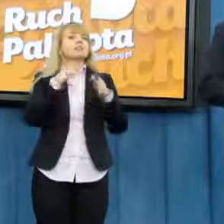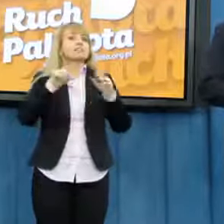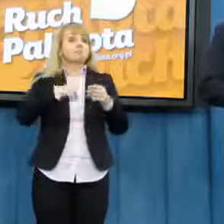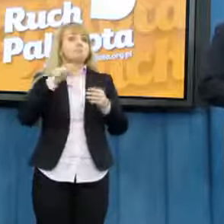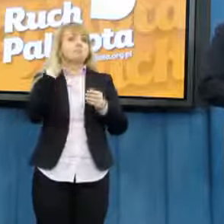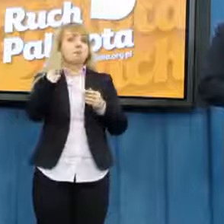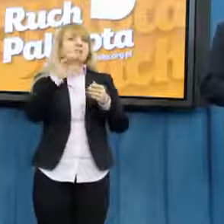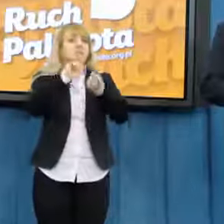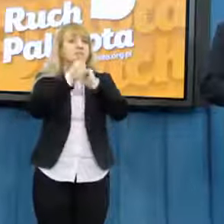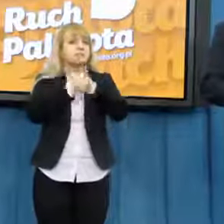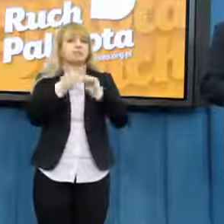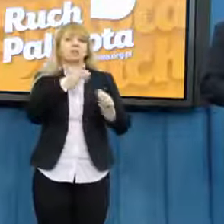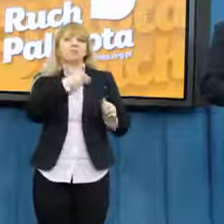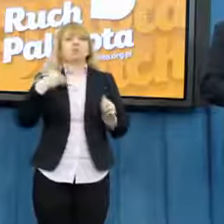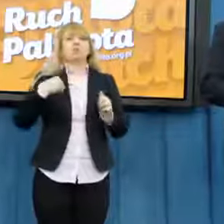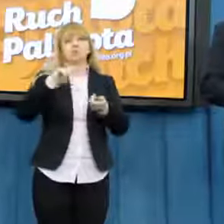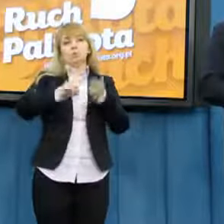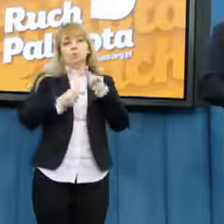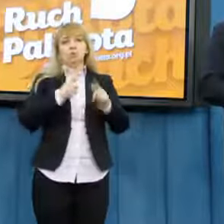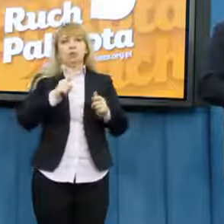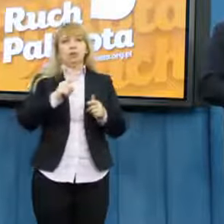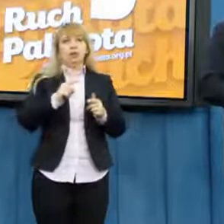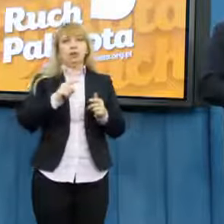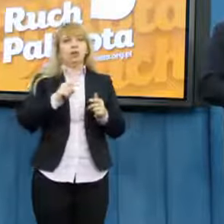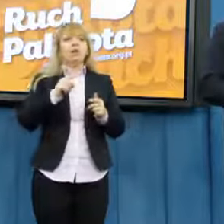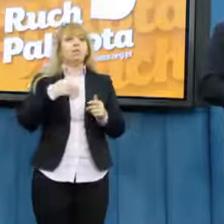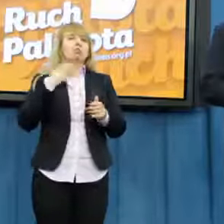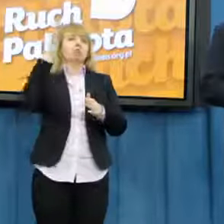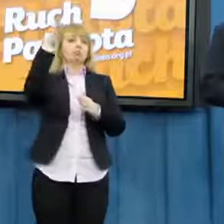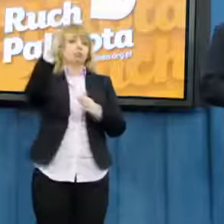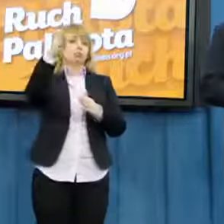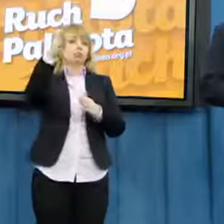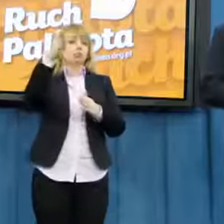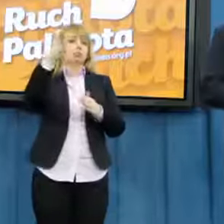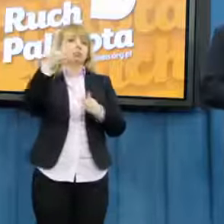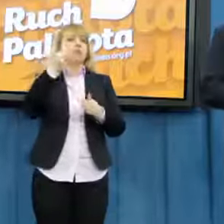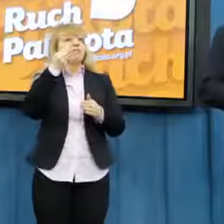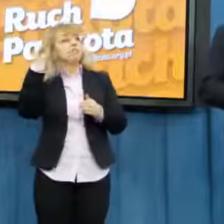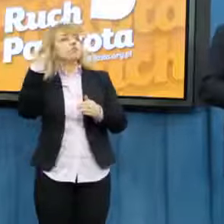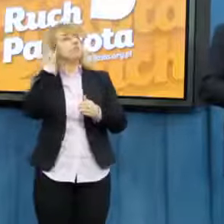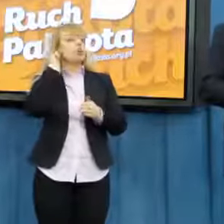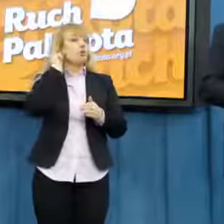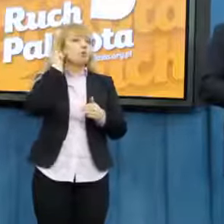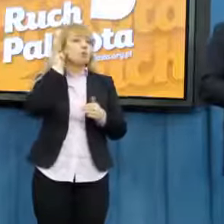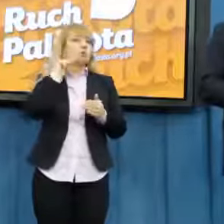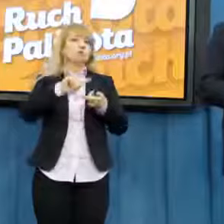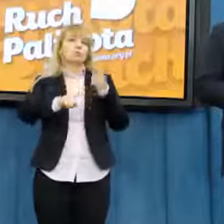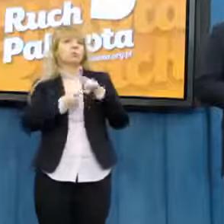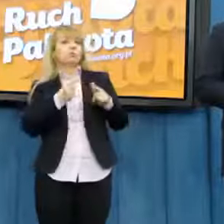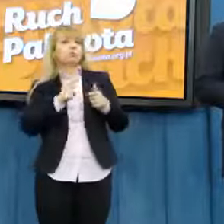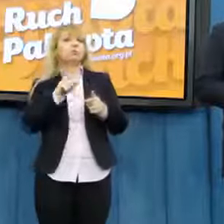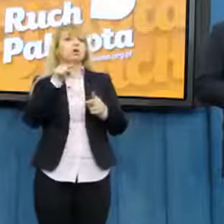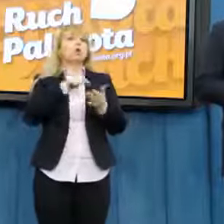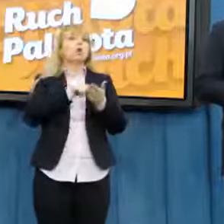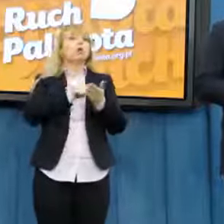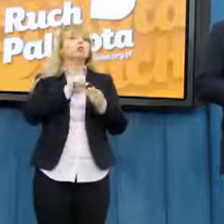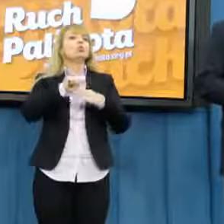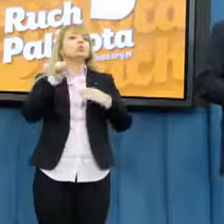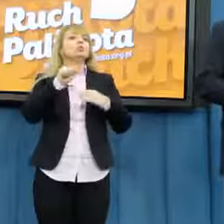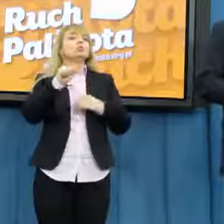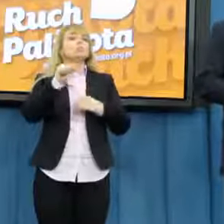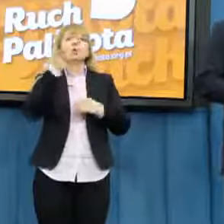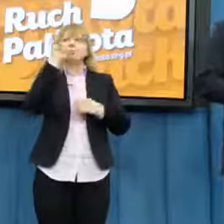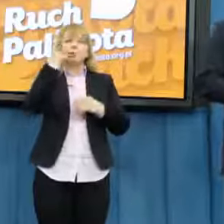sposób polską politykę na zawsze. Że więcej kobiet w polityce to rozsądniejsze